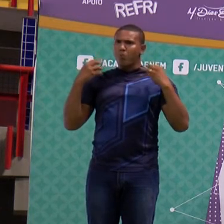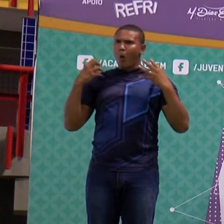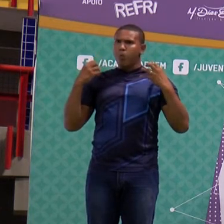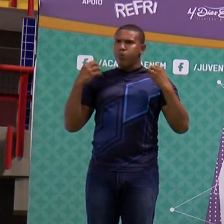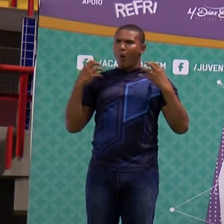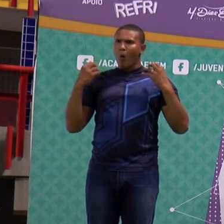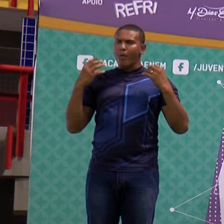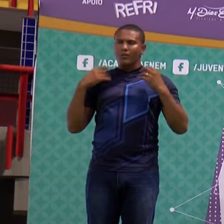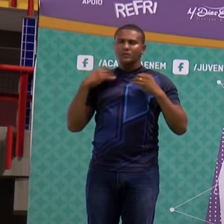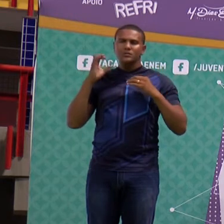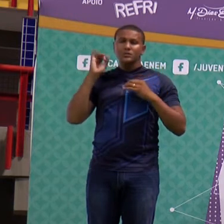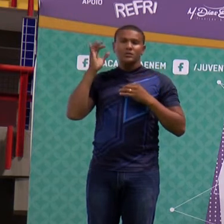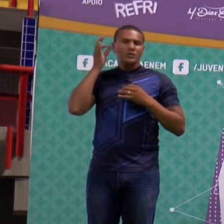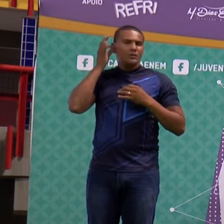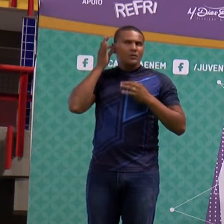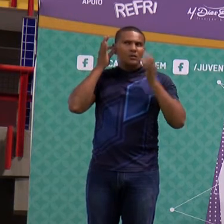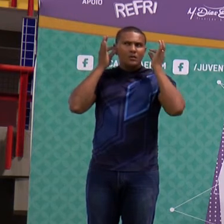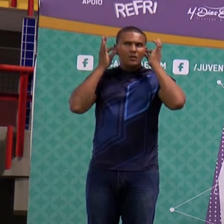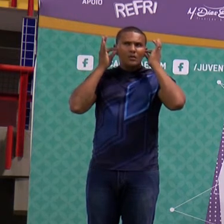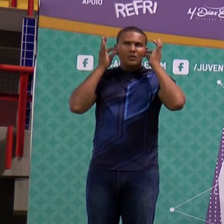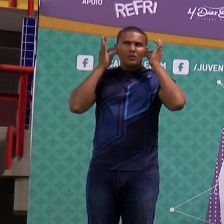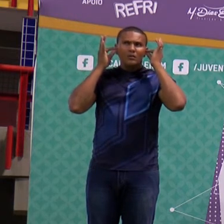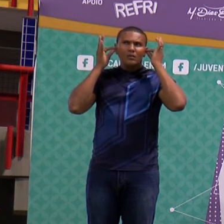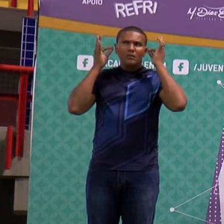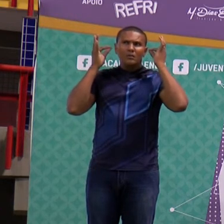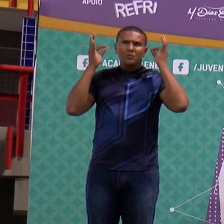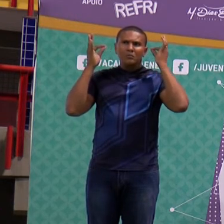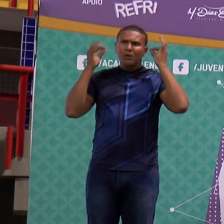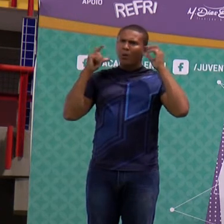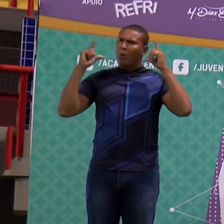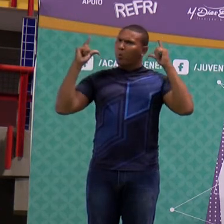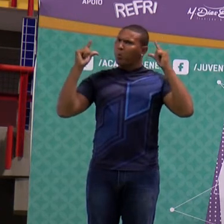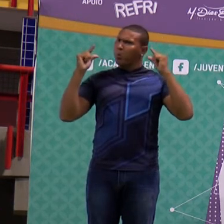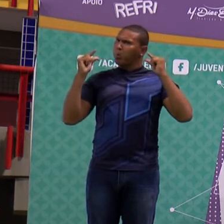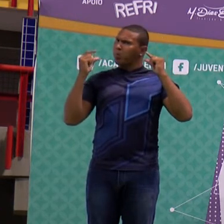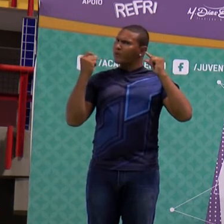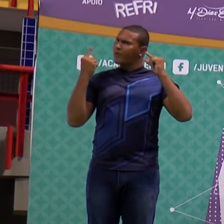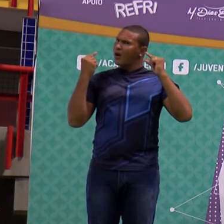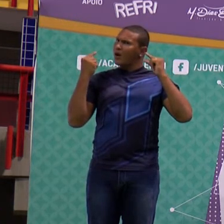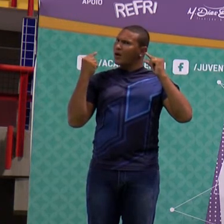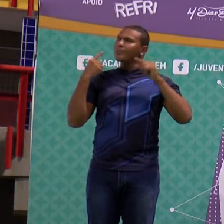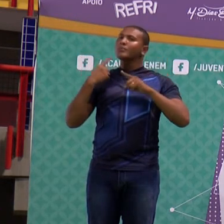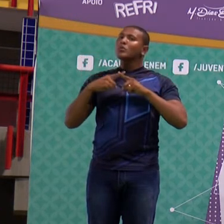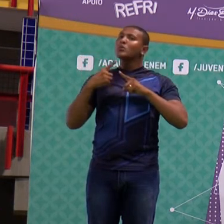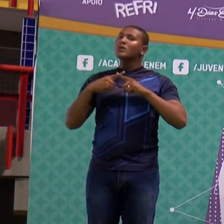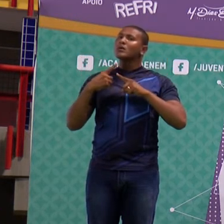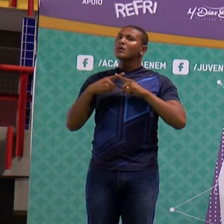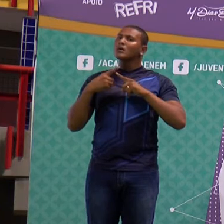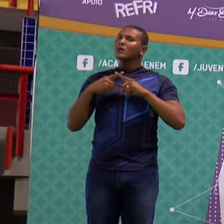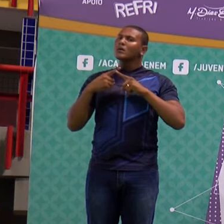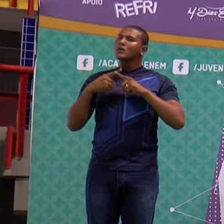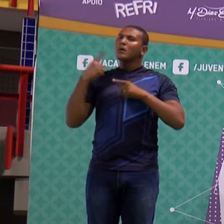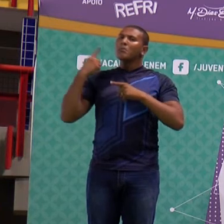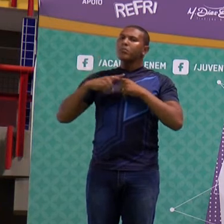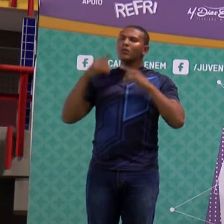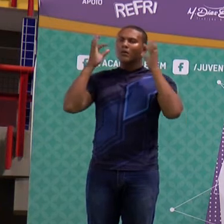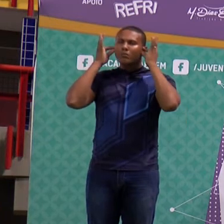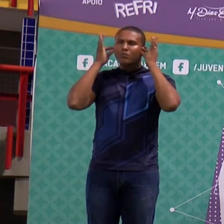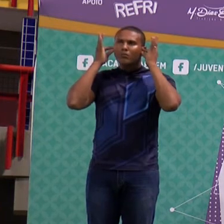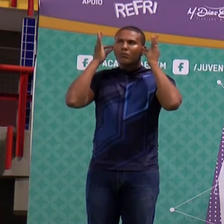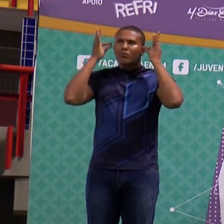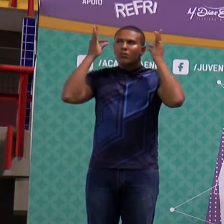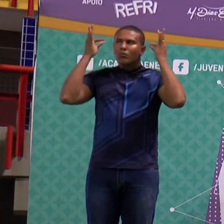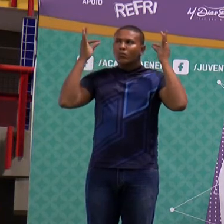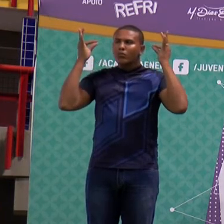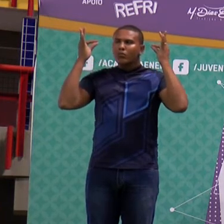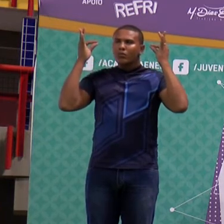afasta um pouquinho de ouvido baixa violentamente o é que baixou? Aumentou a área então como a área ficou muito grande a